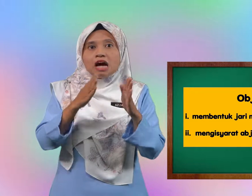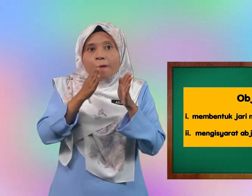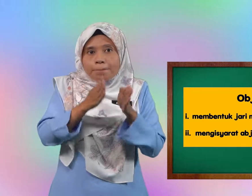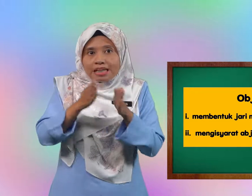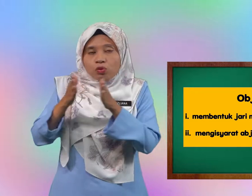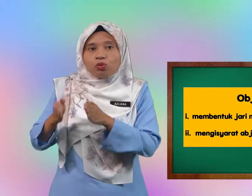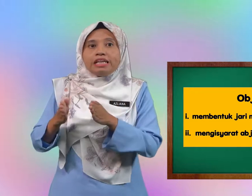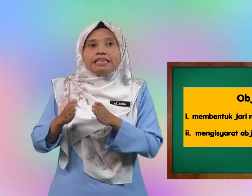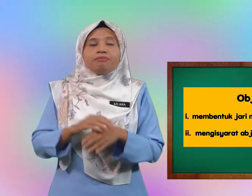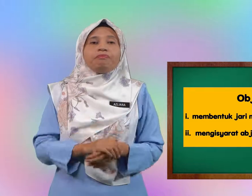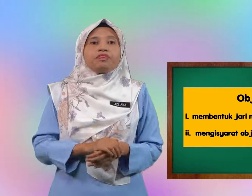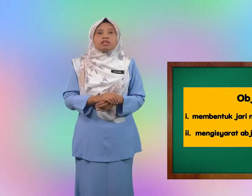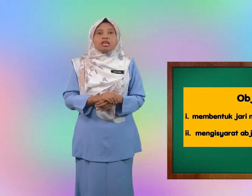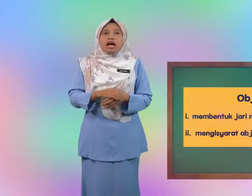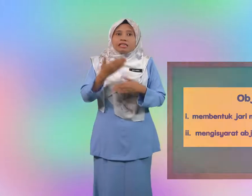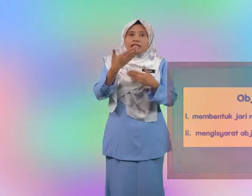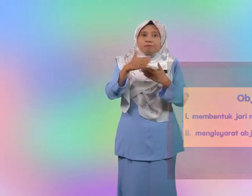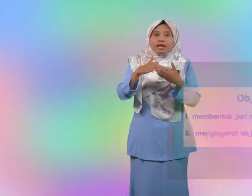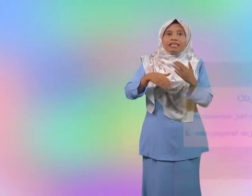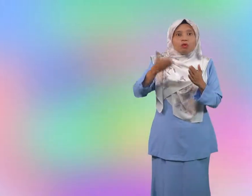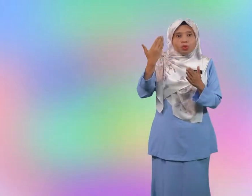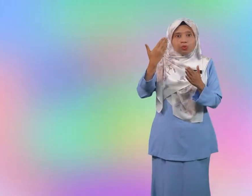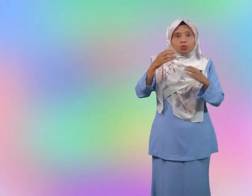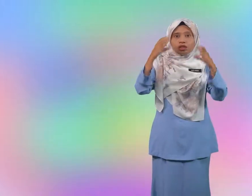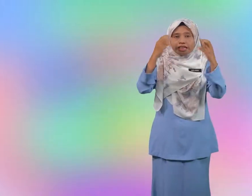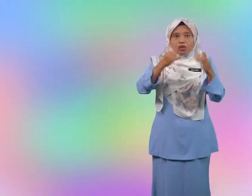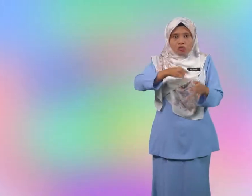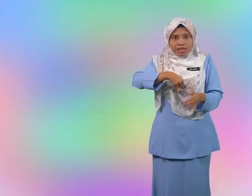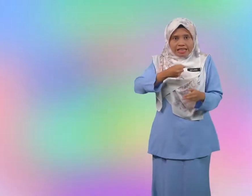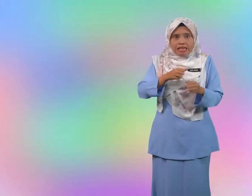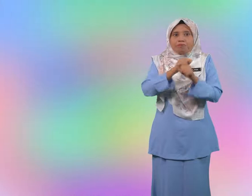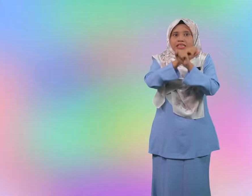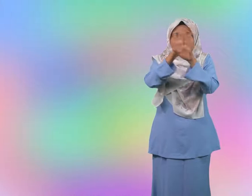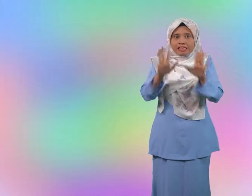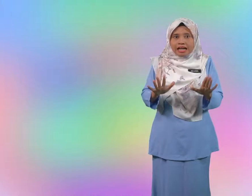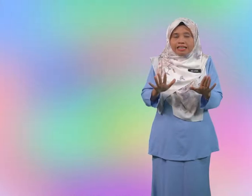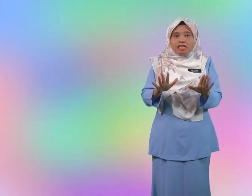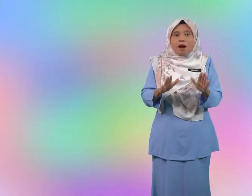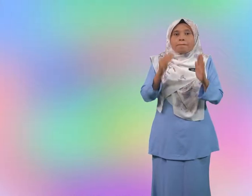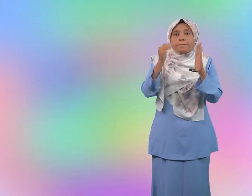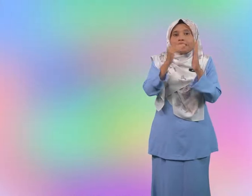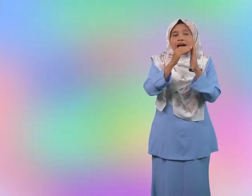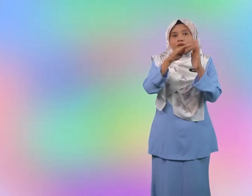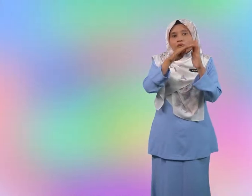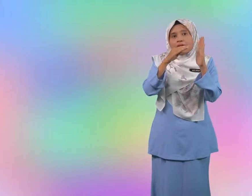berturutan. Terlebih dahulu, Cikgu ingin menerangkan peraturan